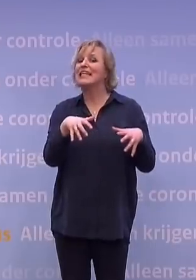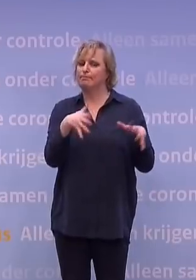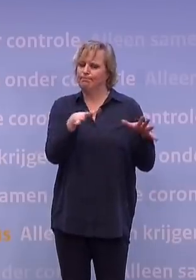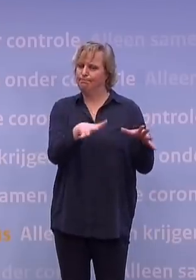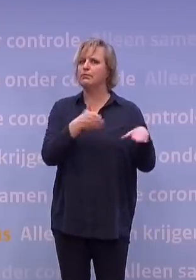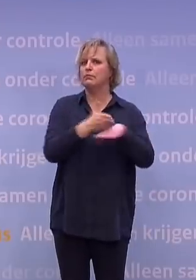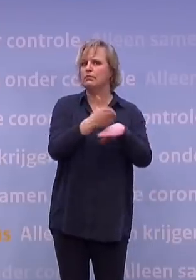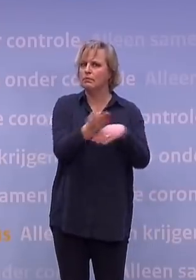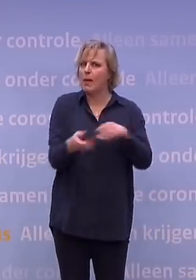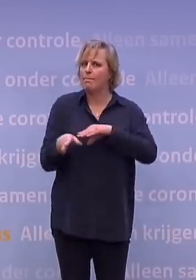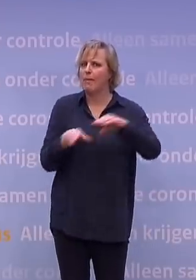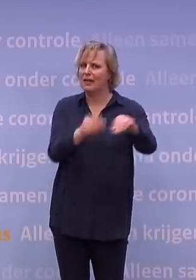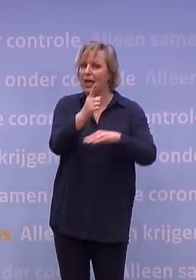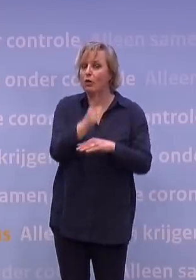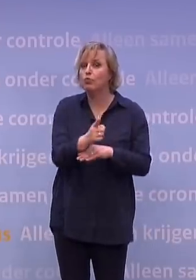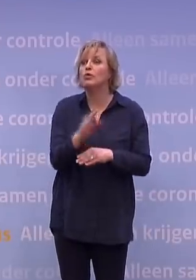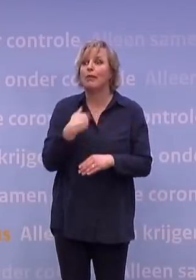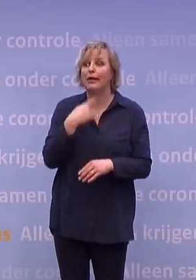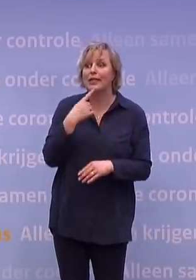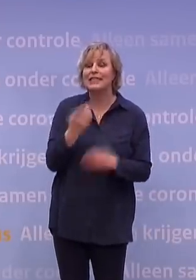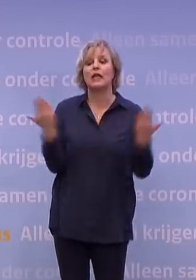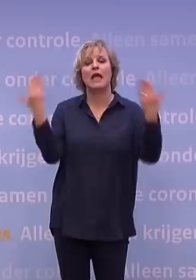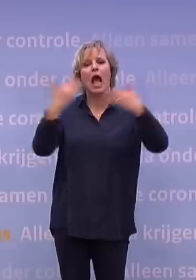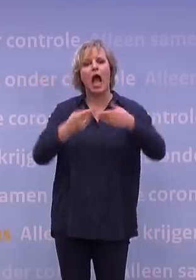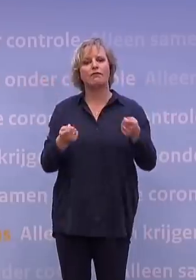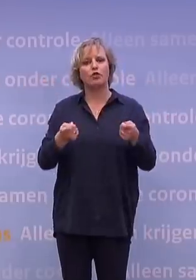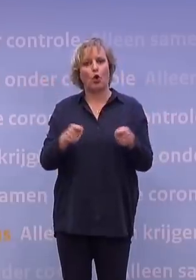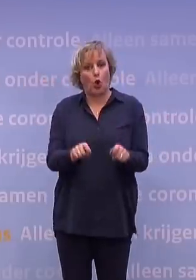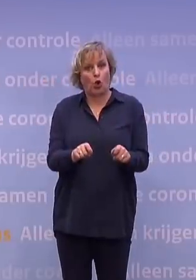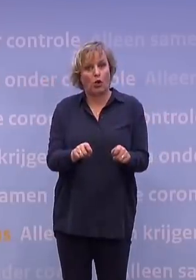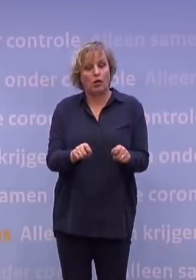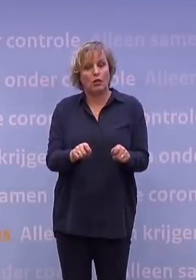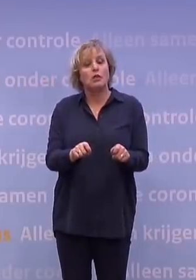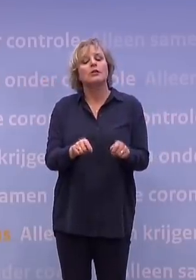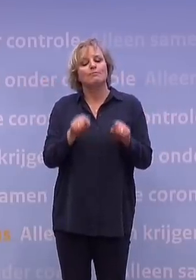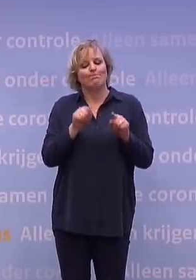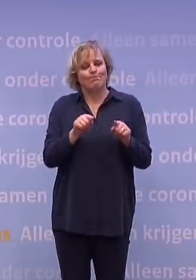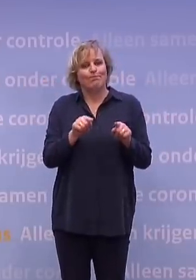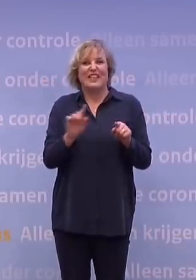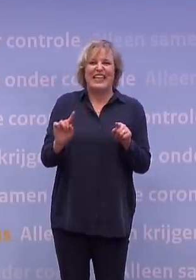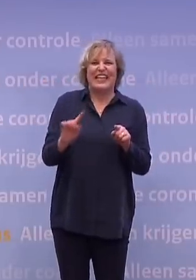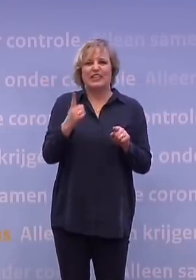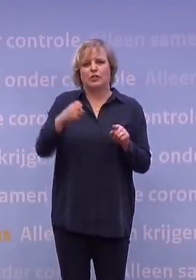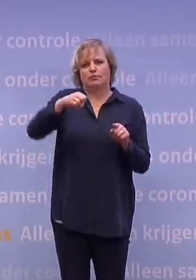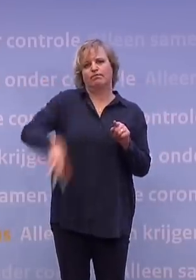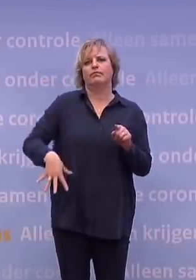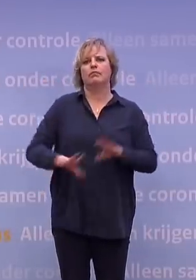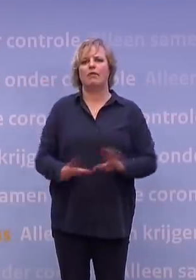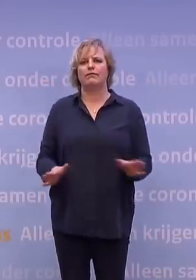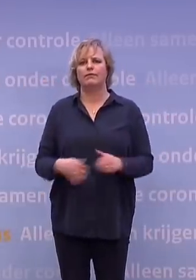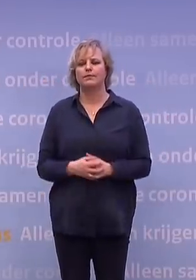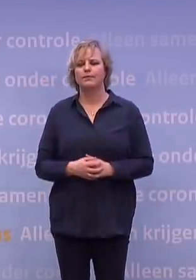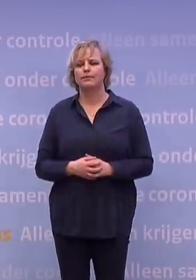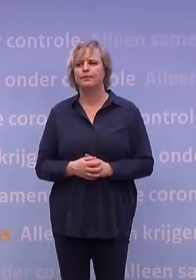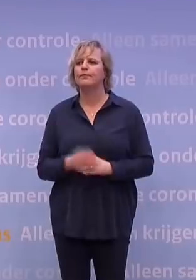hebben hier, dan is die avondklok er eentje, die je echt als het ene na sinds kan echt als eerste in de vuilnisbak wilt gooien. Tot slot,